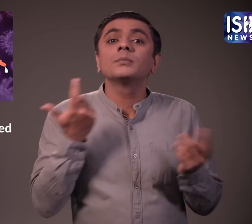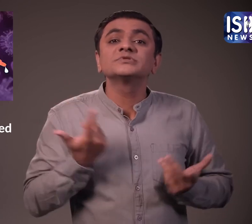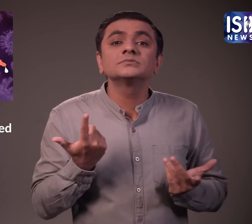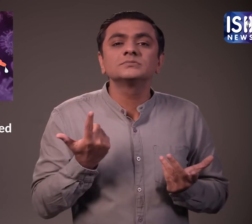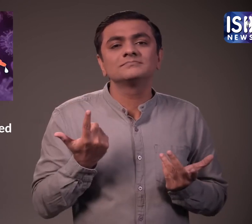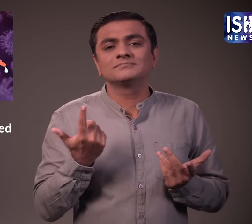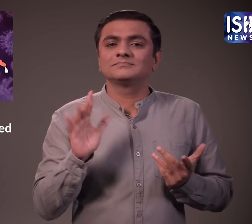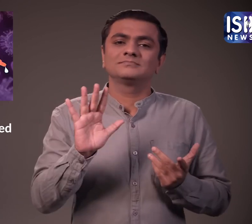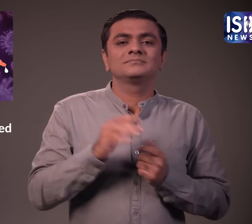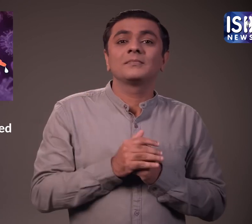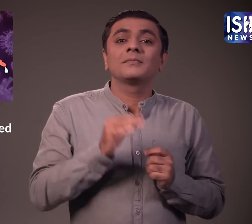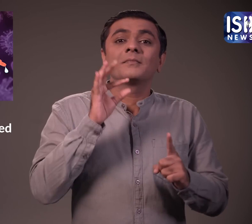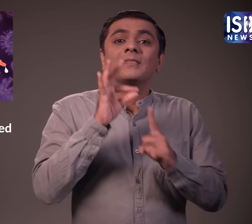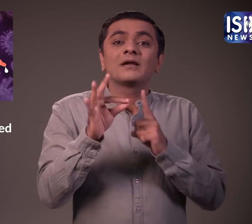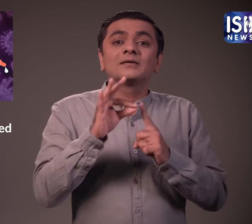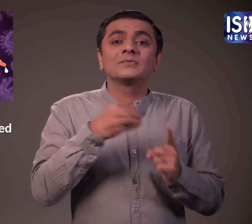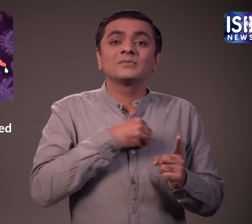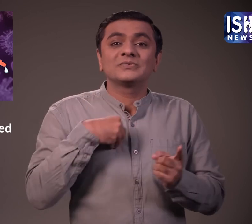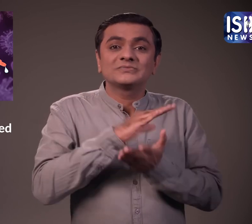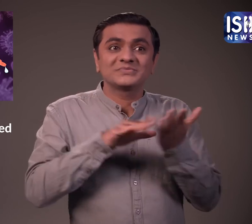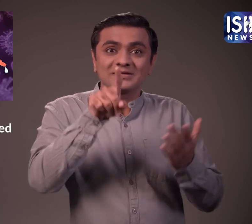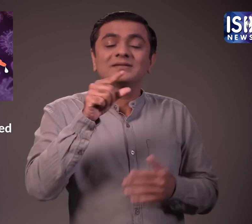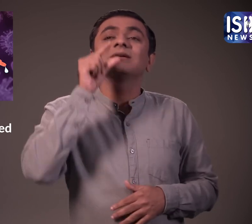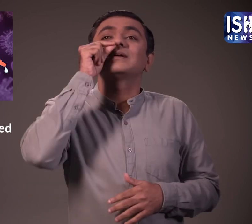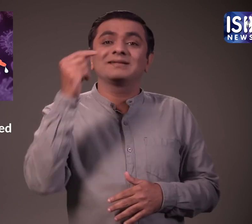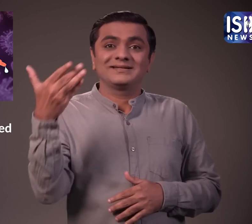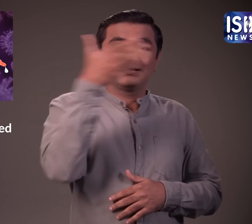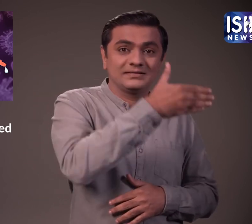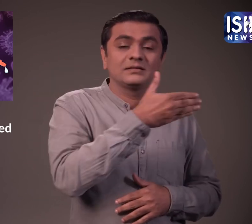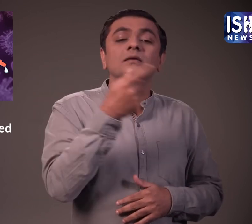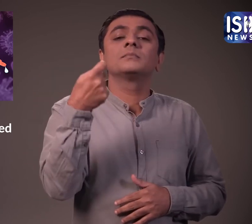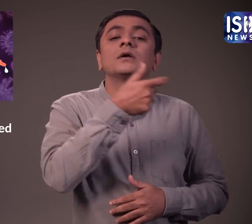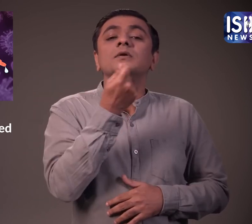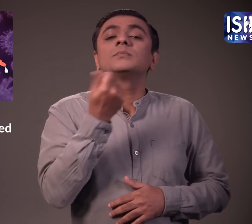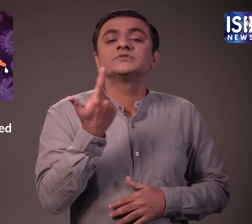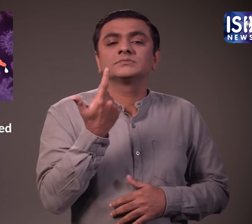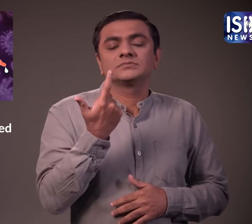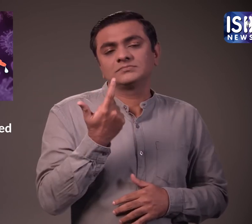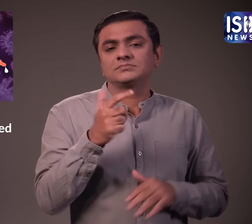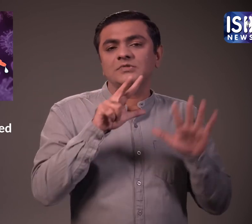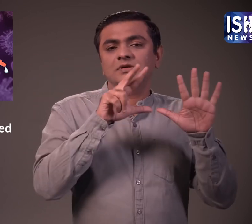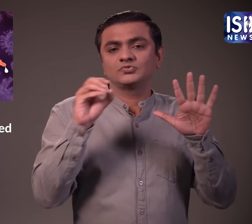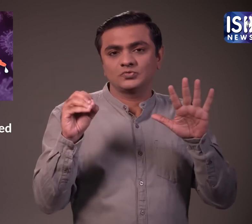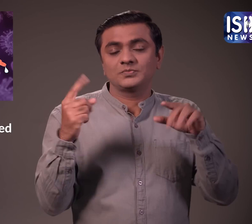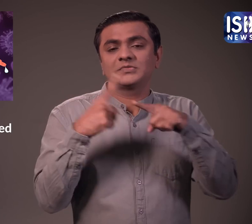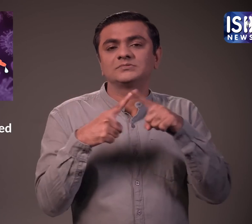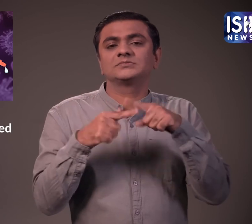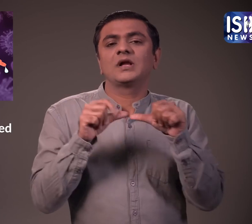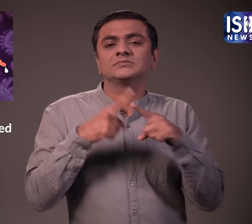नेजल डीके की कीमत नीजी अस्पतालों में 800 रुपए और उस पर